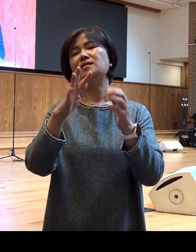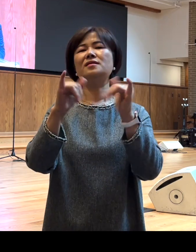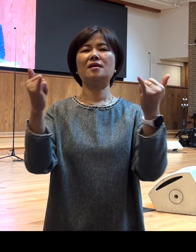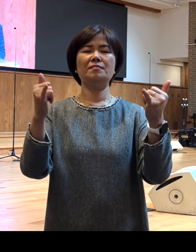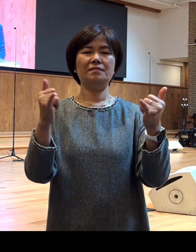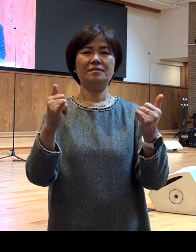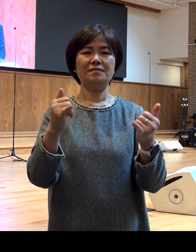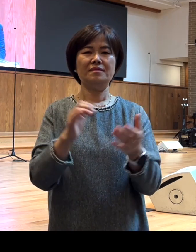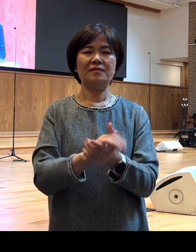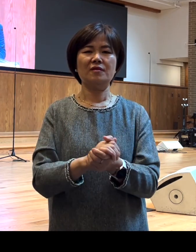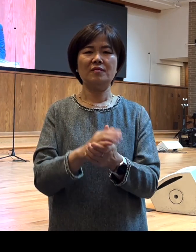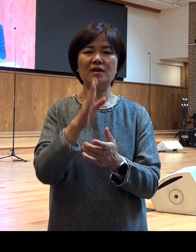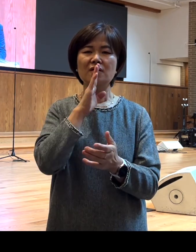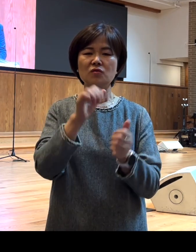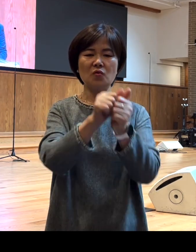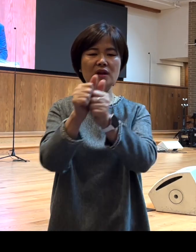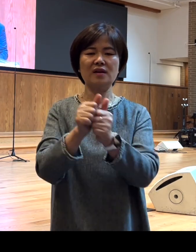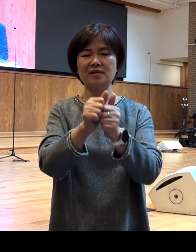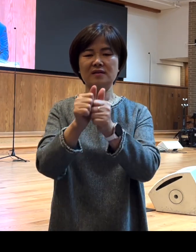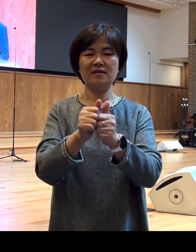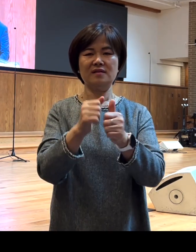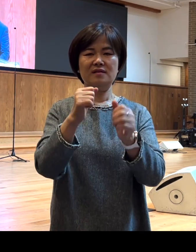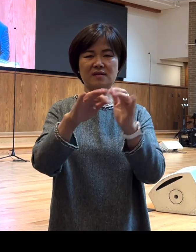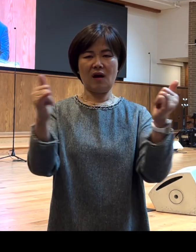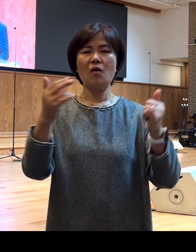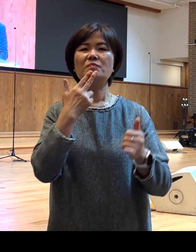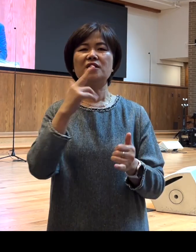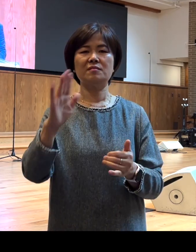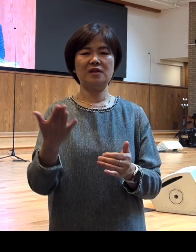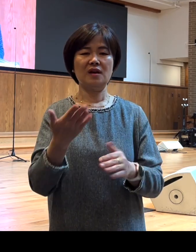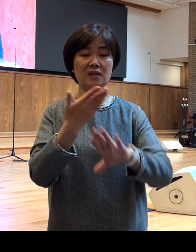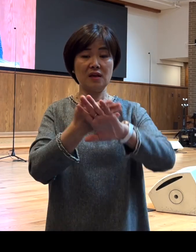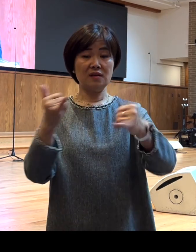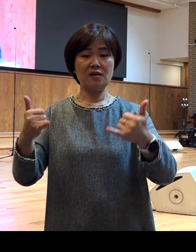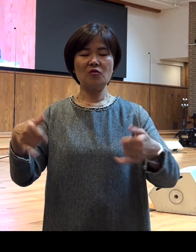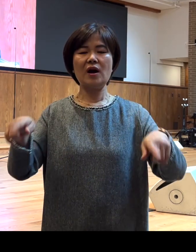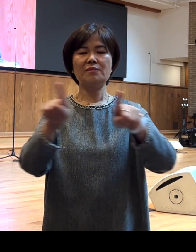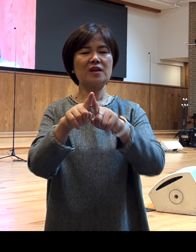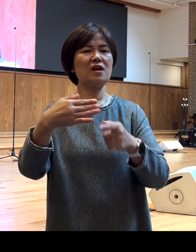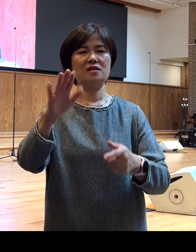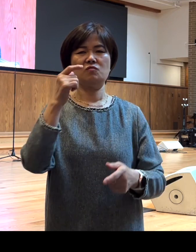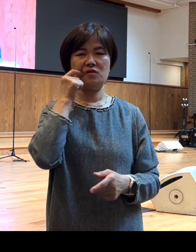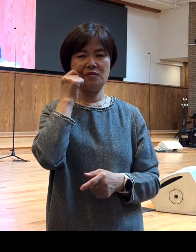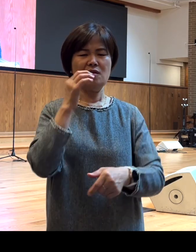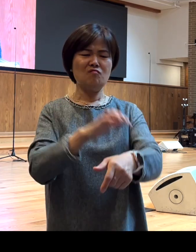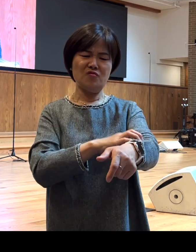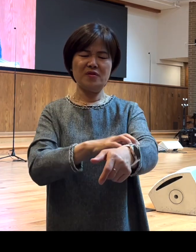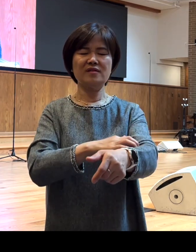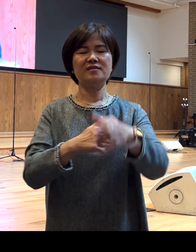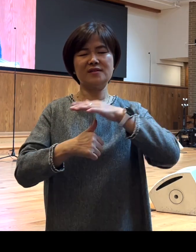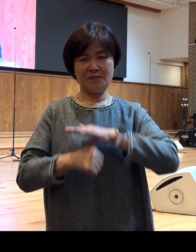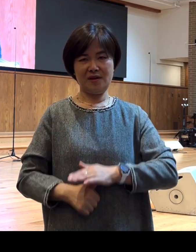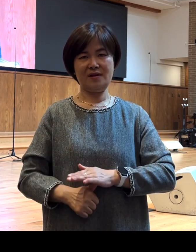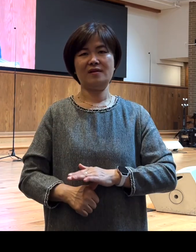결코 동행자를 얻을 수 없습니다 다른 사람과 함께 갈 수도 없습니다 불편함을 감수해야